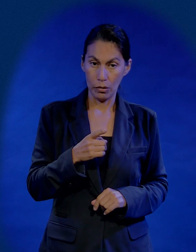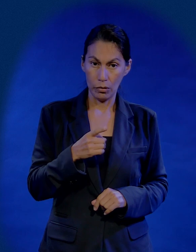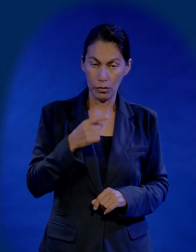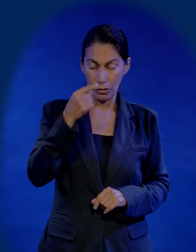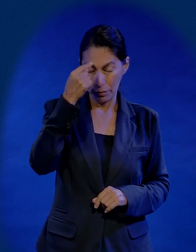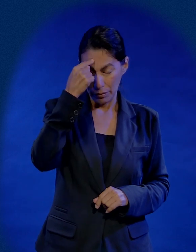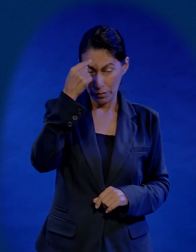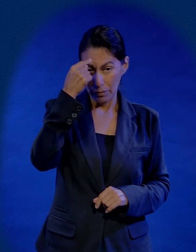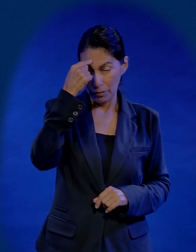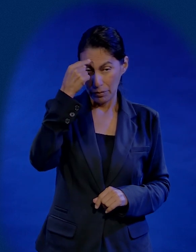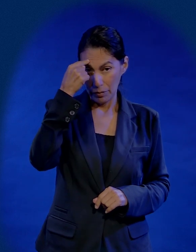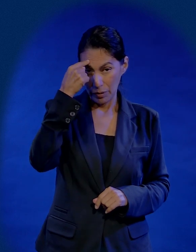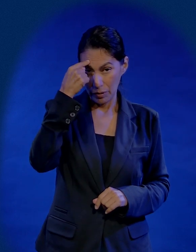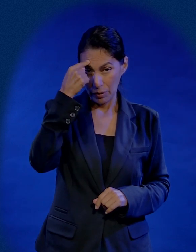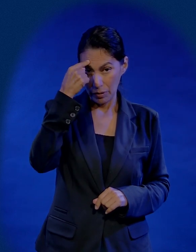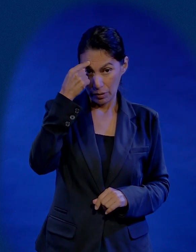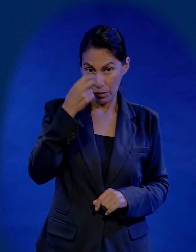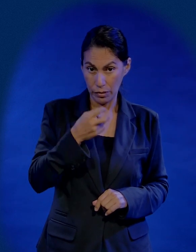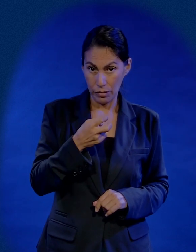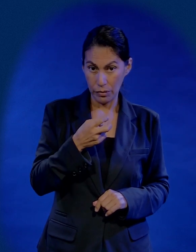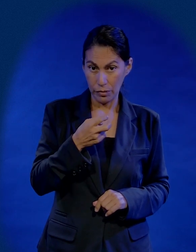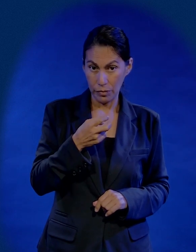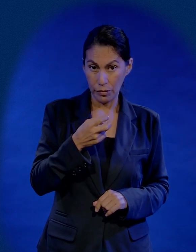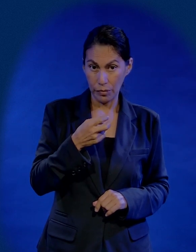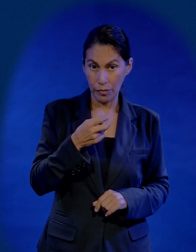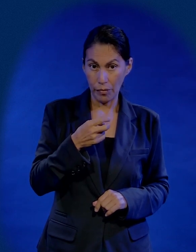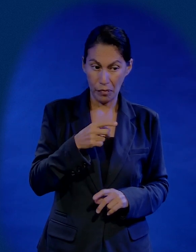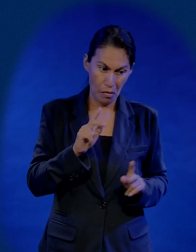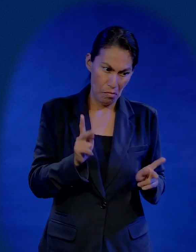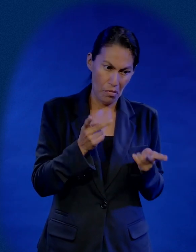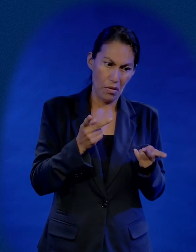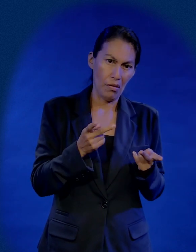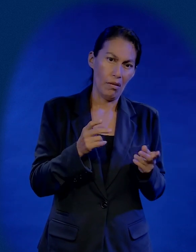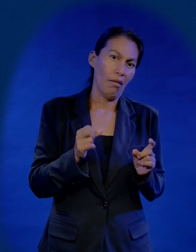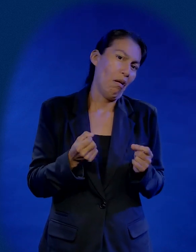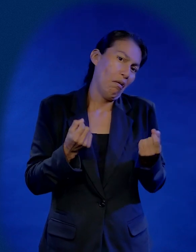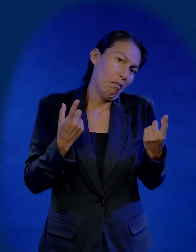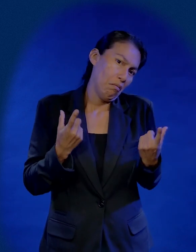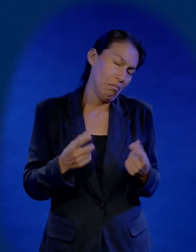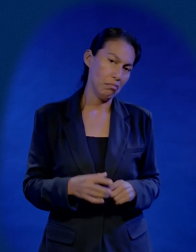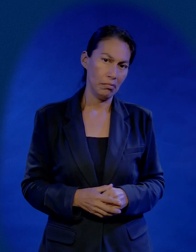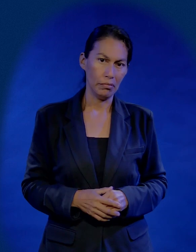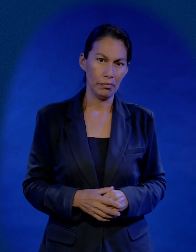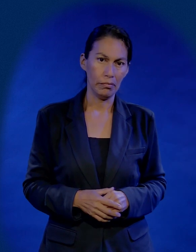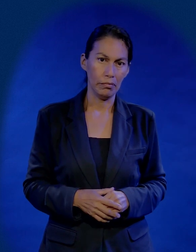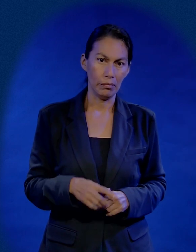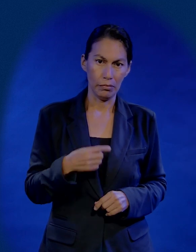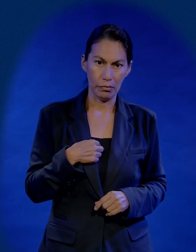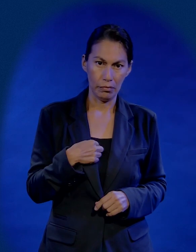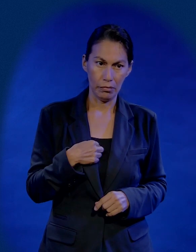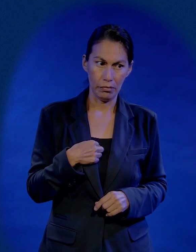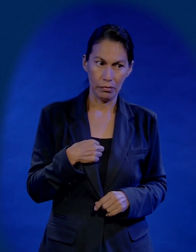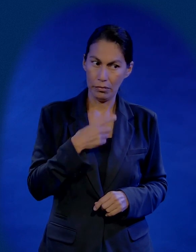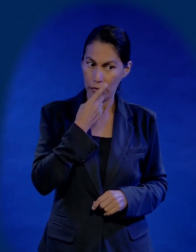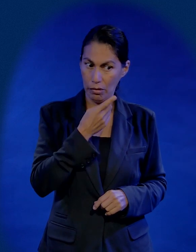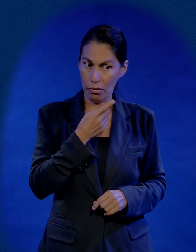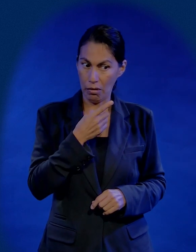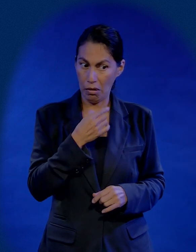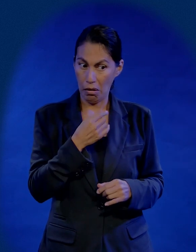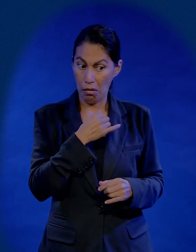Si sigues la lógica de una persona hoy en día. Si te vas a vender, que sea por algo. Es decir, claro, yo no me alegro que Judas haya vendido